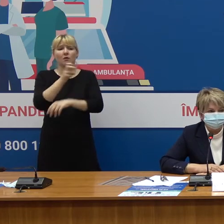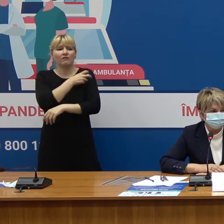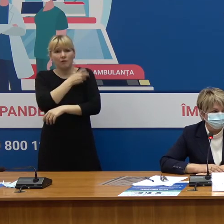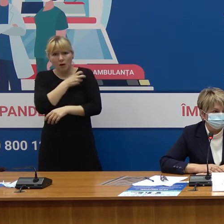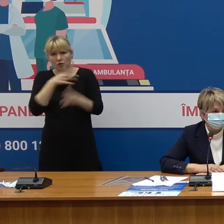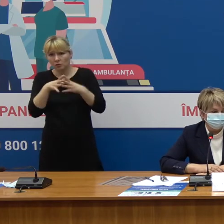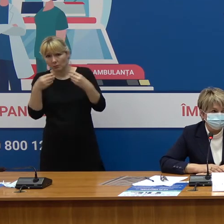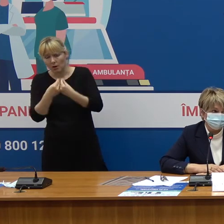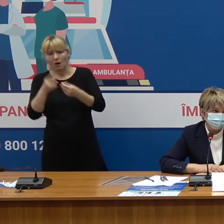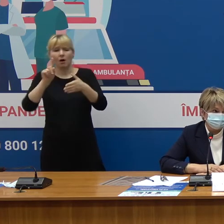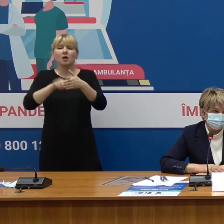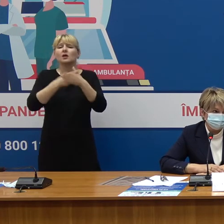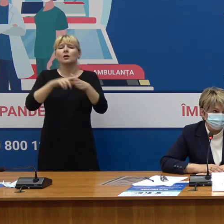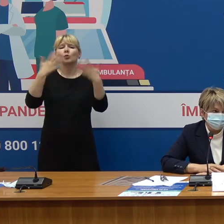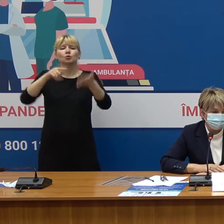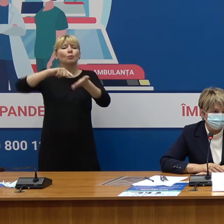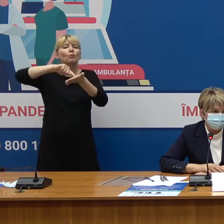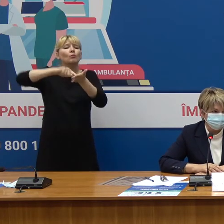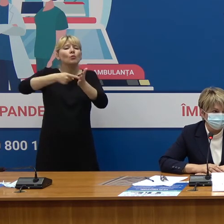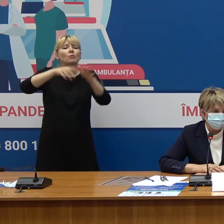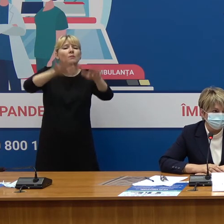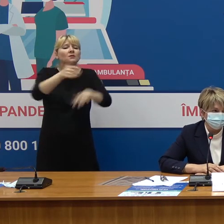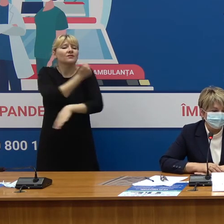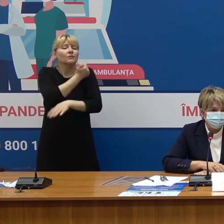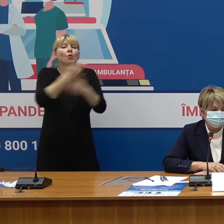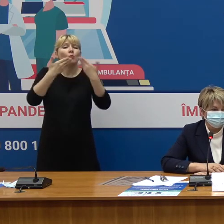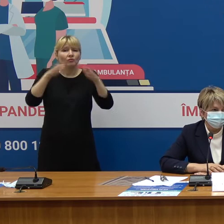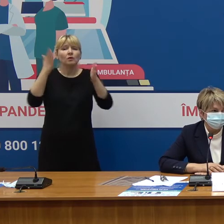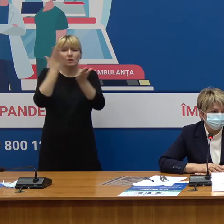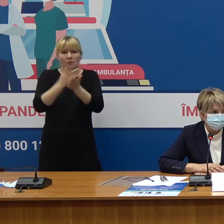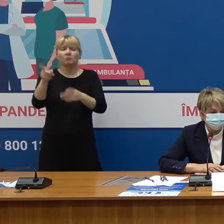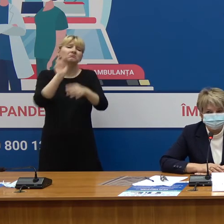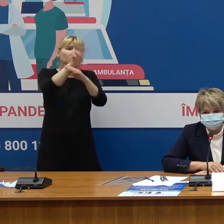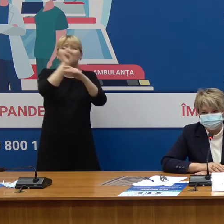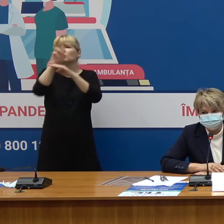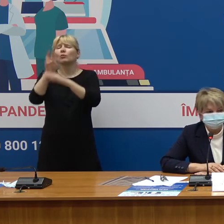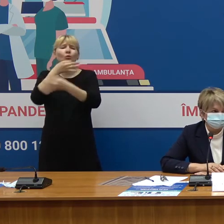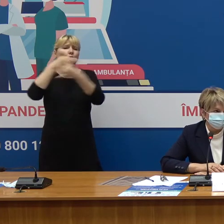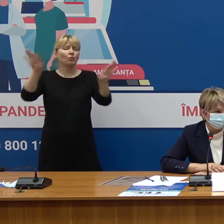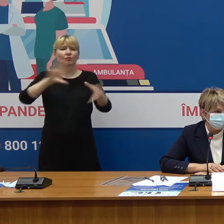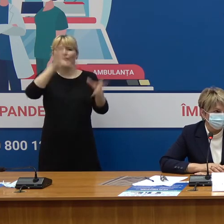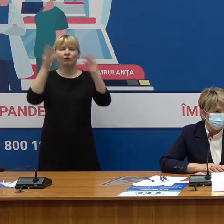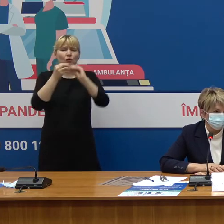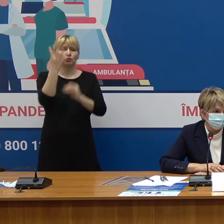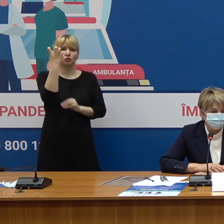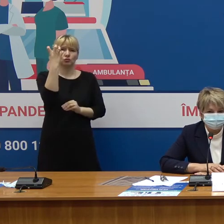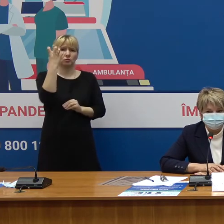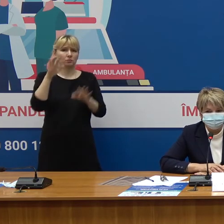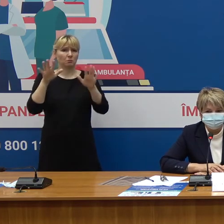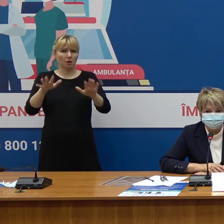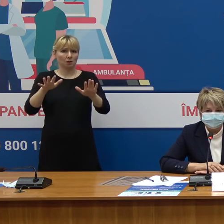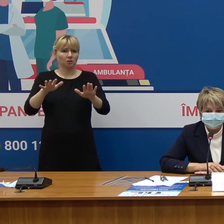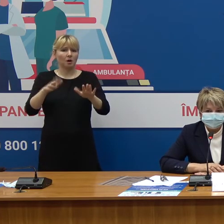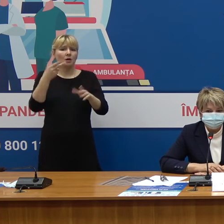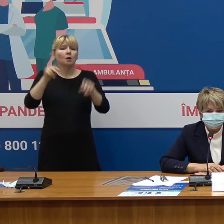centrele de vaccinare care sunt deja deschise în toate raioanele serii Sunt mai mult de 400 de centre de vaccinare în Republica